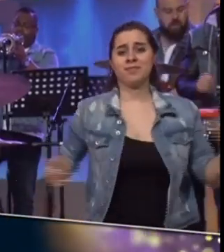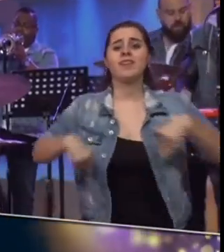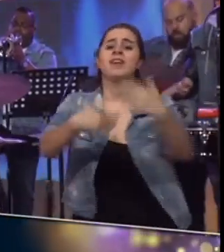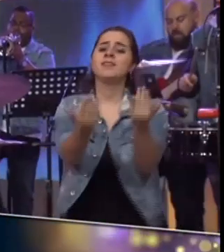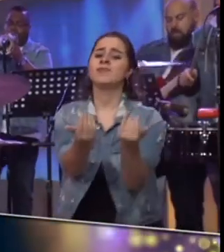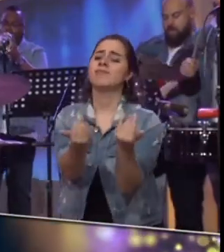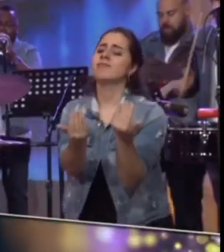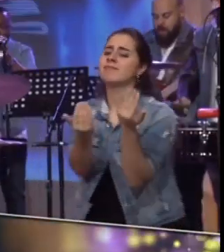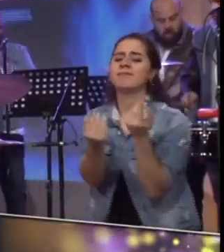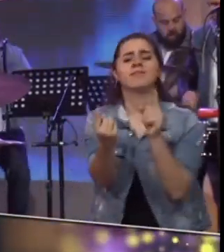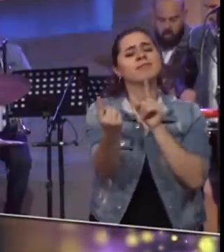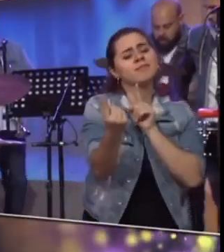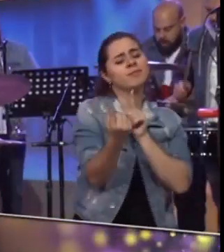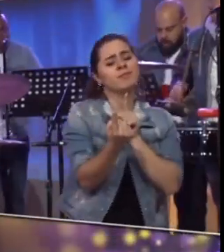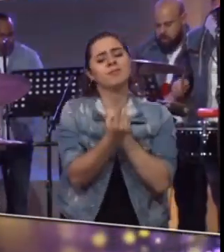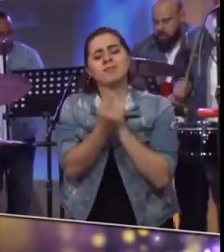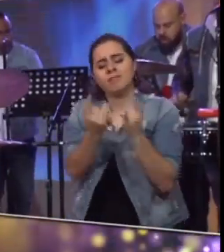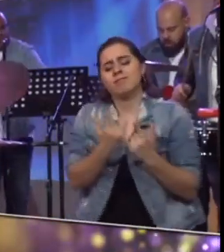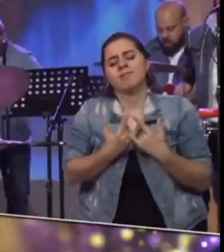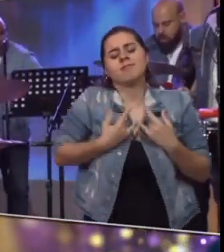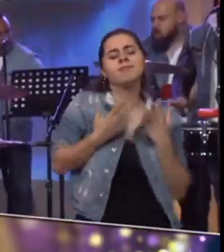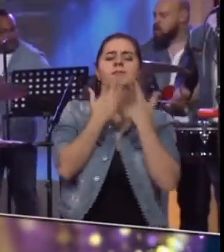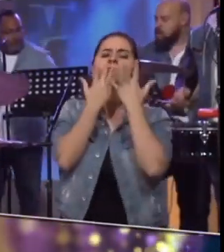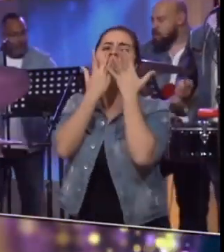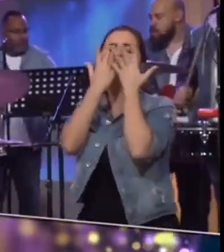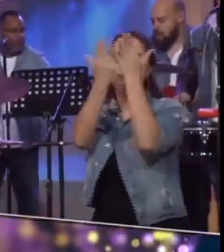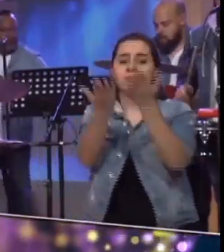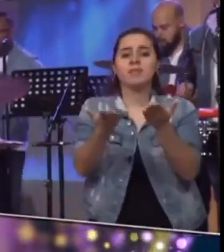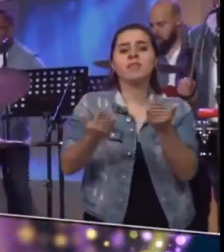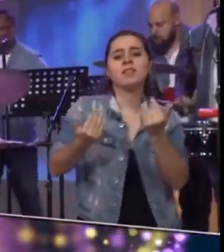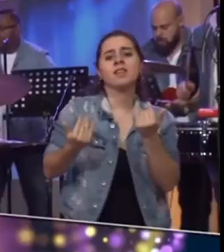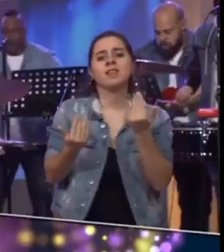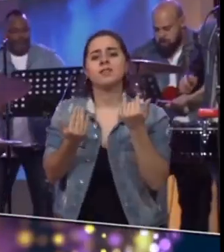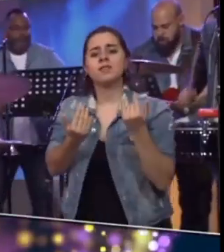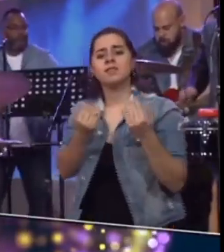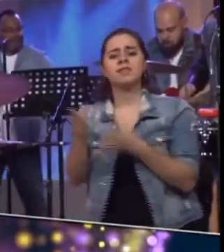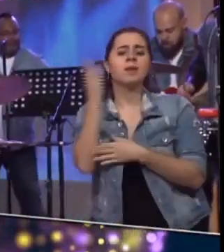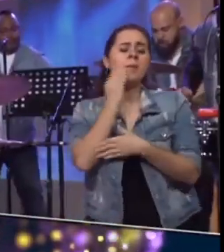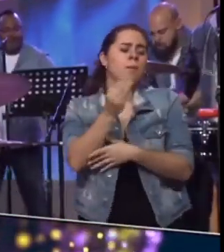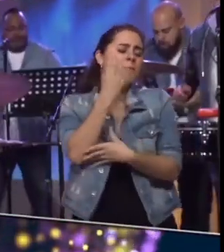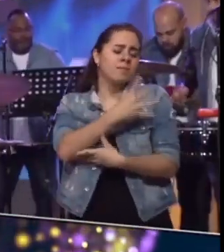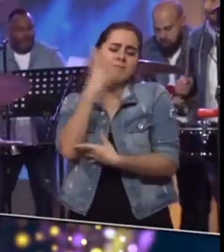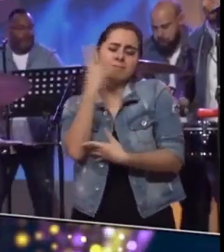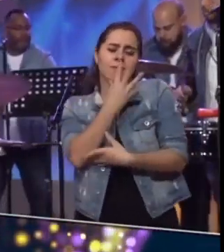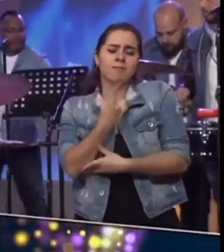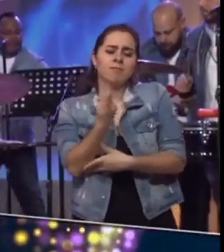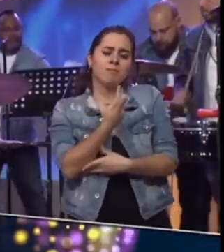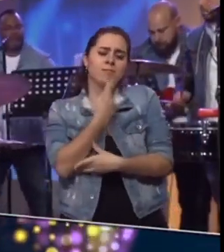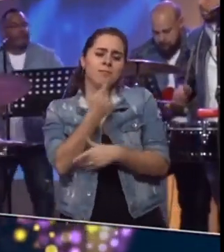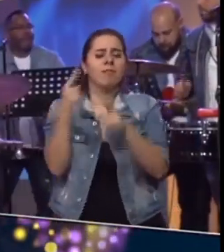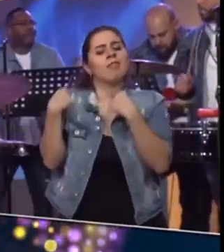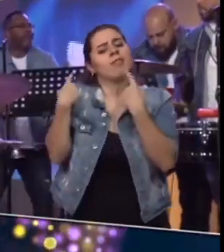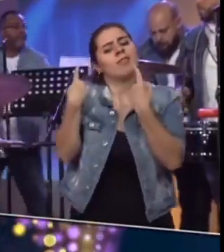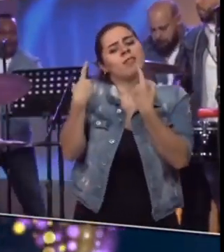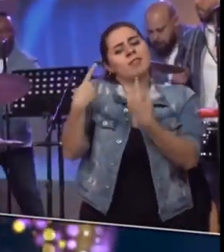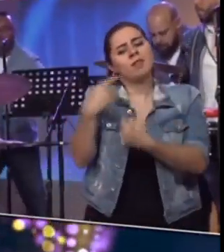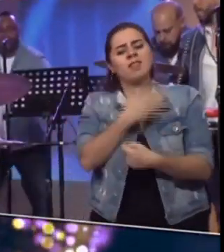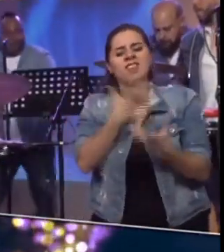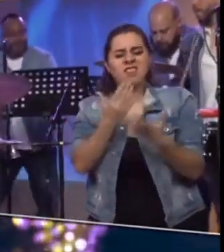Quiero que me des Tengo amor, tengo aliento Quiero que me des Quiero que me des Esta cosita bonita en mi vida No quisiera saber